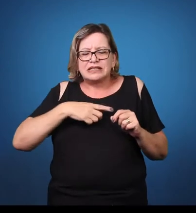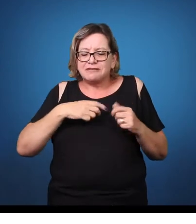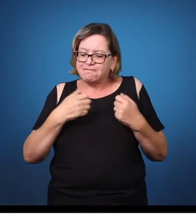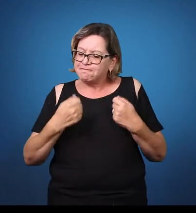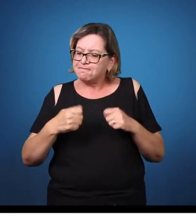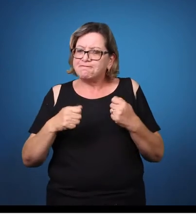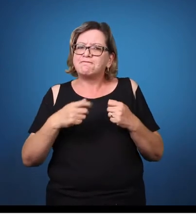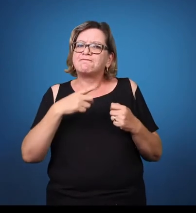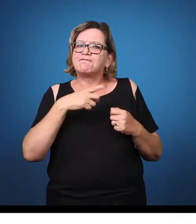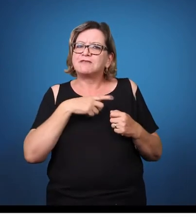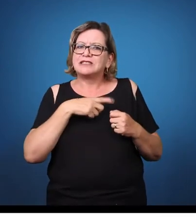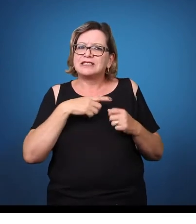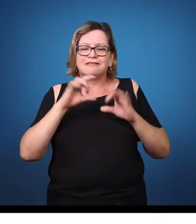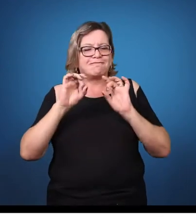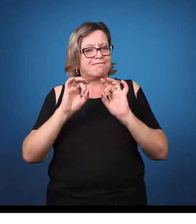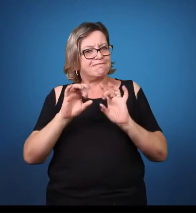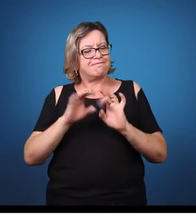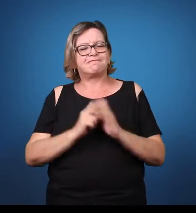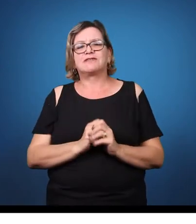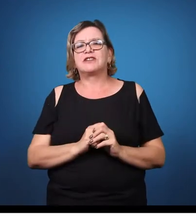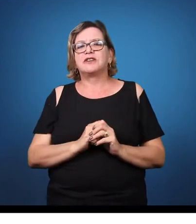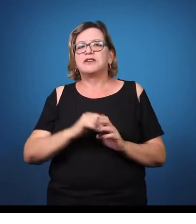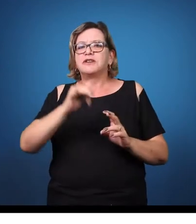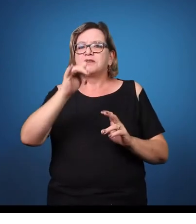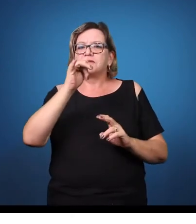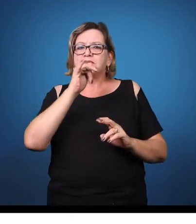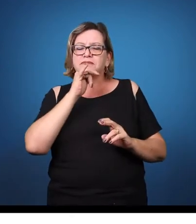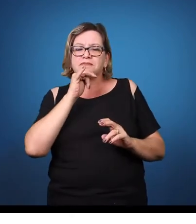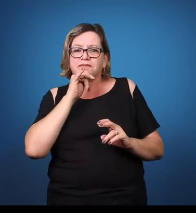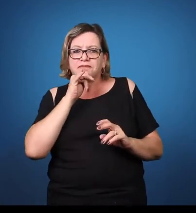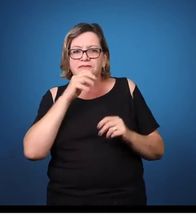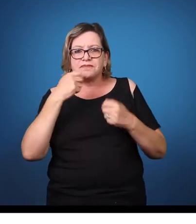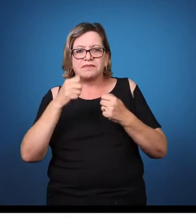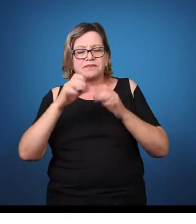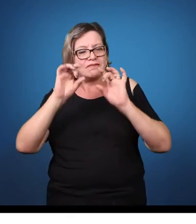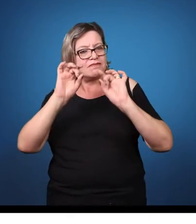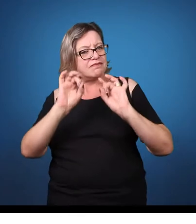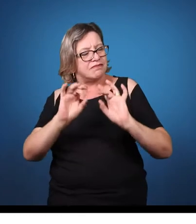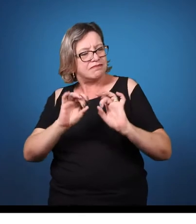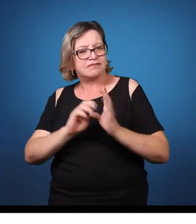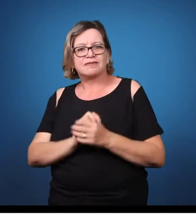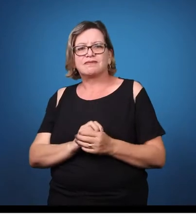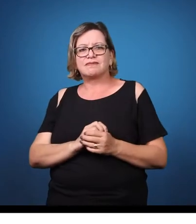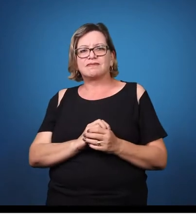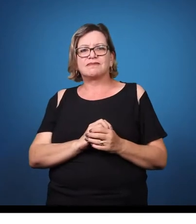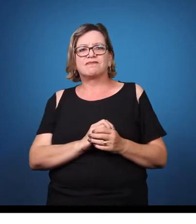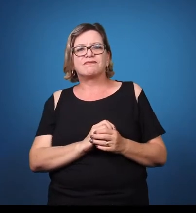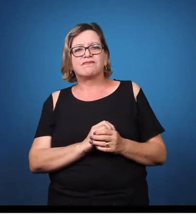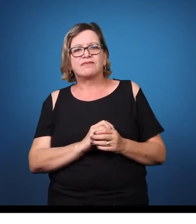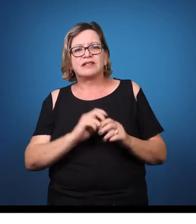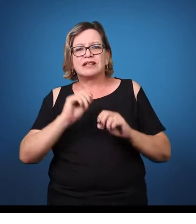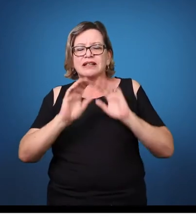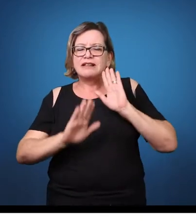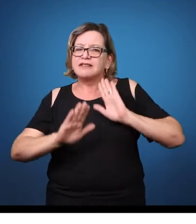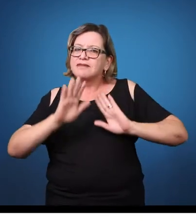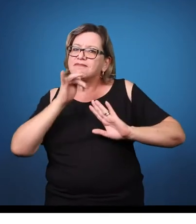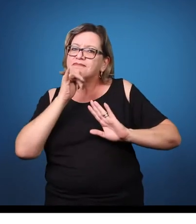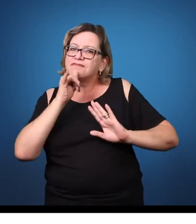mas ela está tendo uma baixa visão. Então, isto vai interferir no processo de escolarização, no processo de aprendizagem,